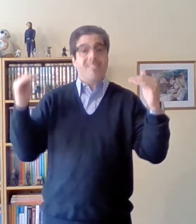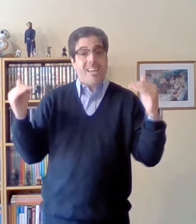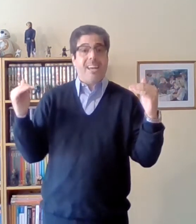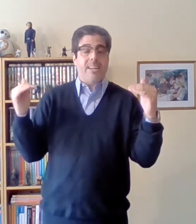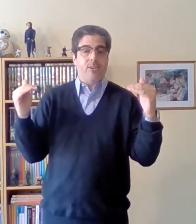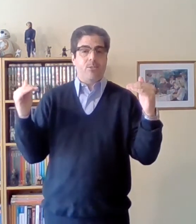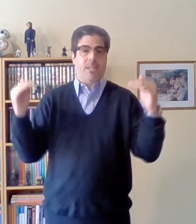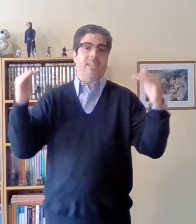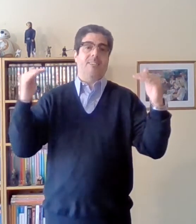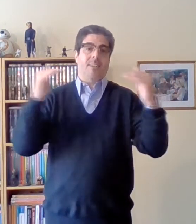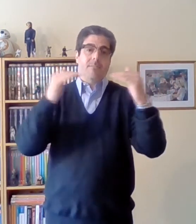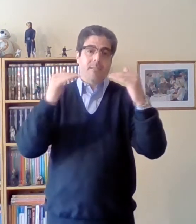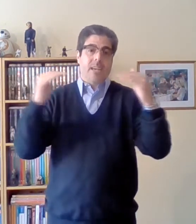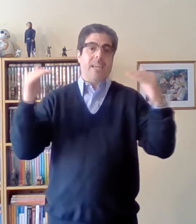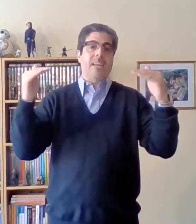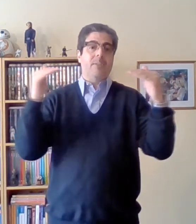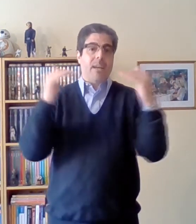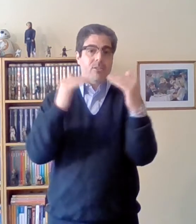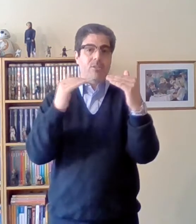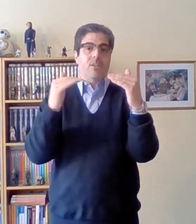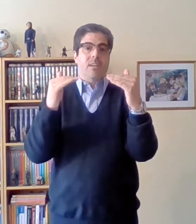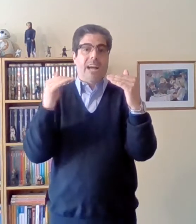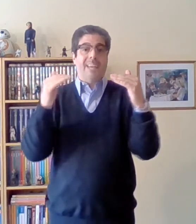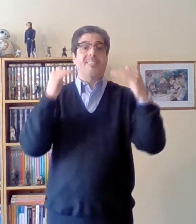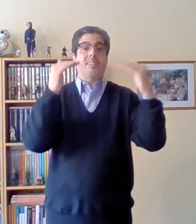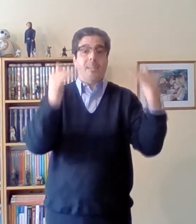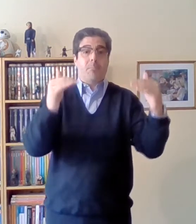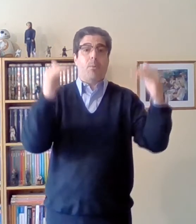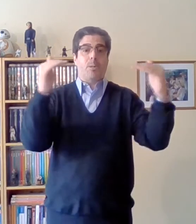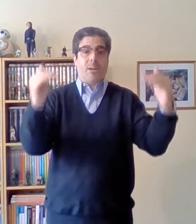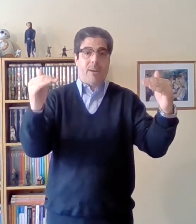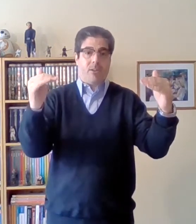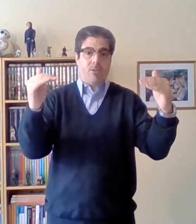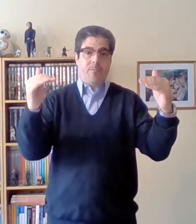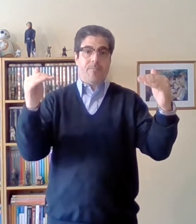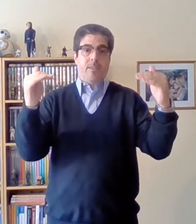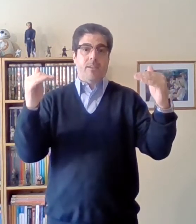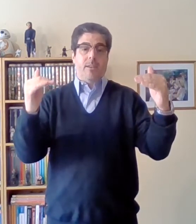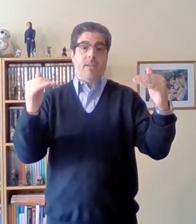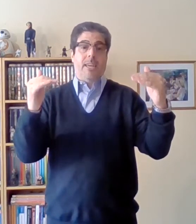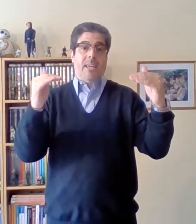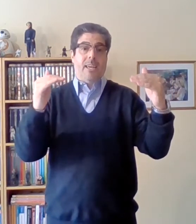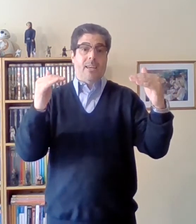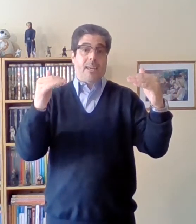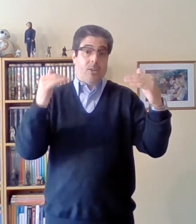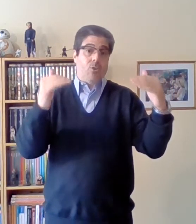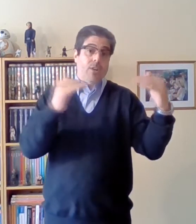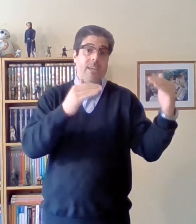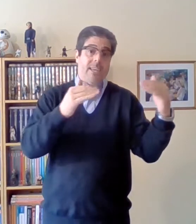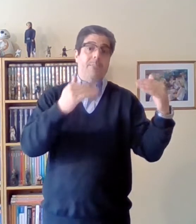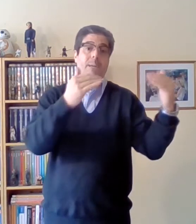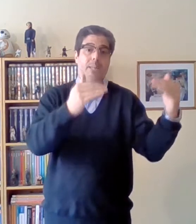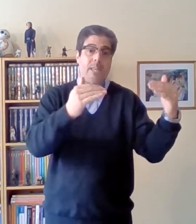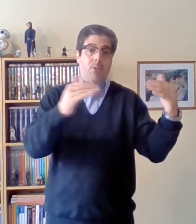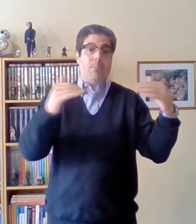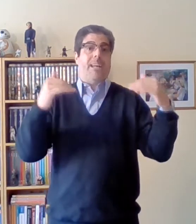salario tiene que ser equilibrado a ese tiempo de trabajo que yo he invertido para